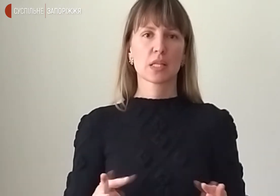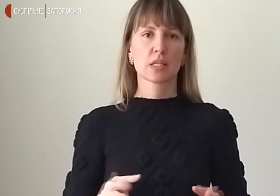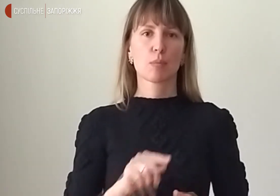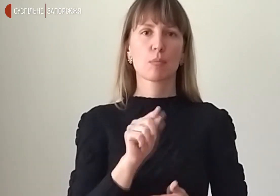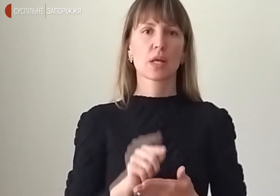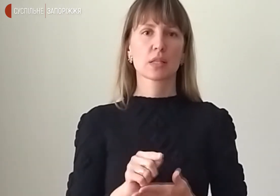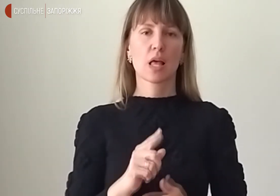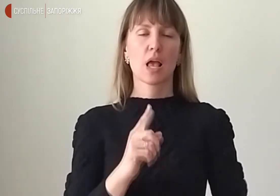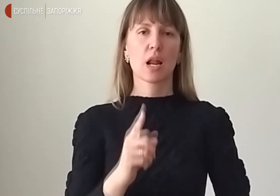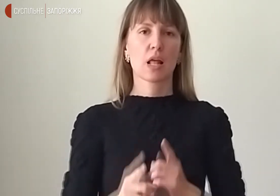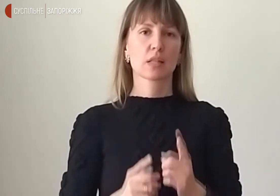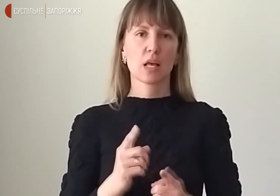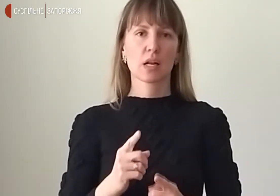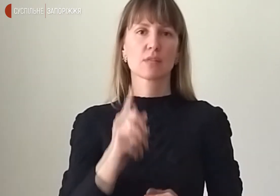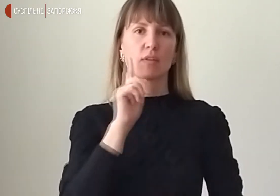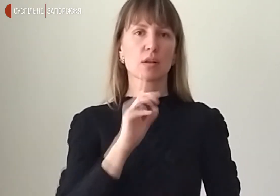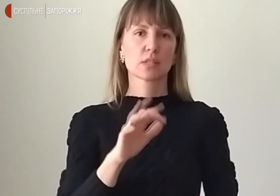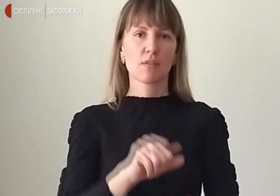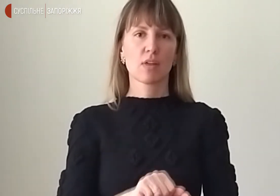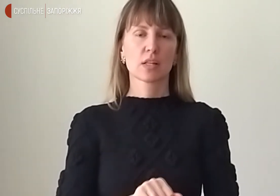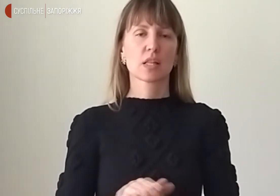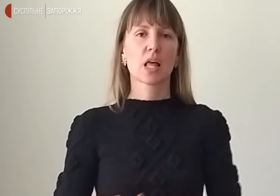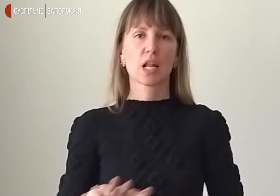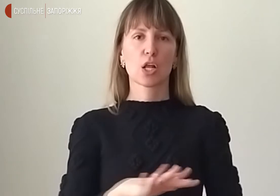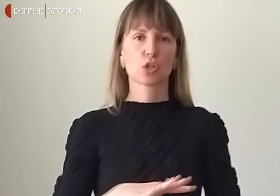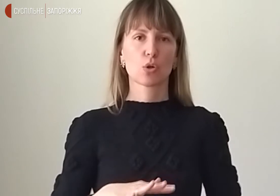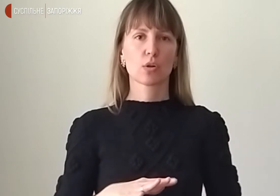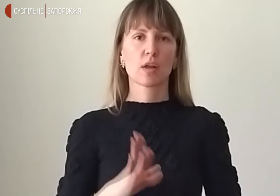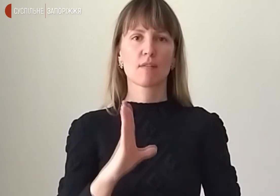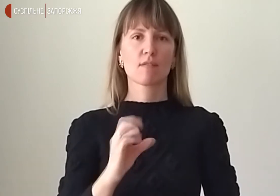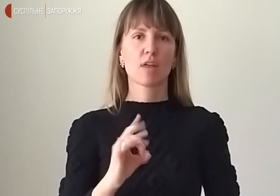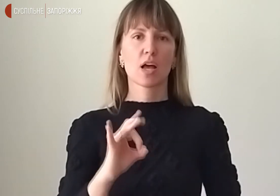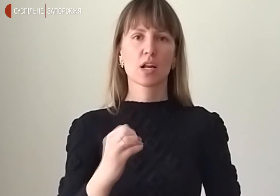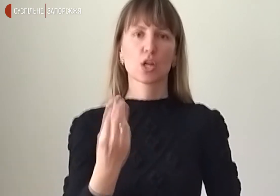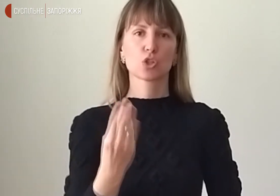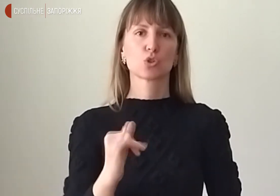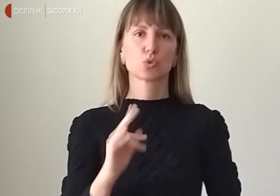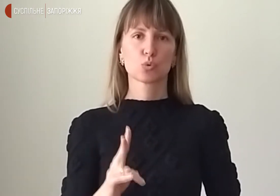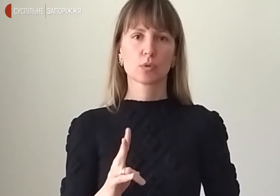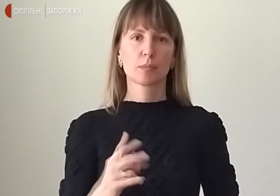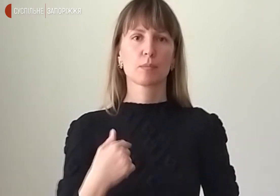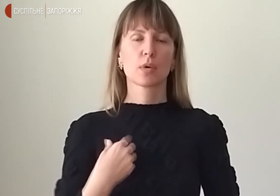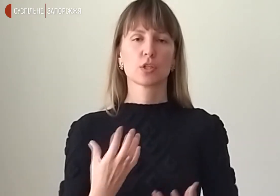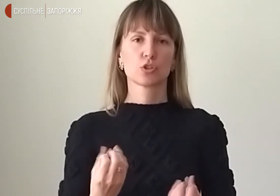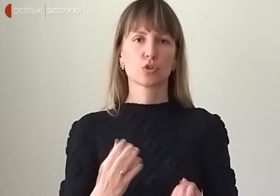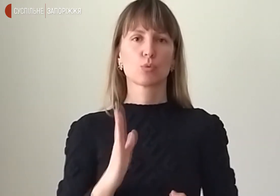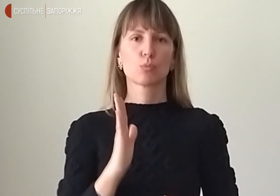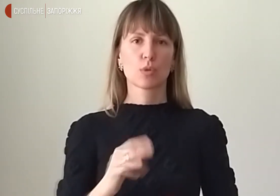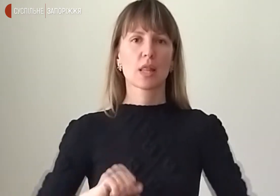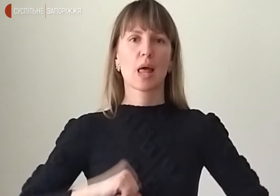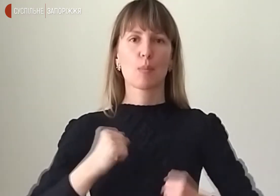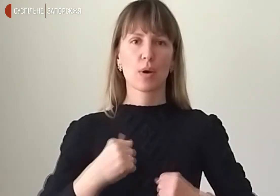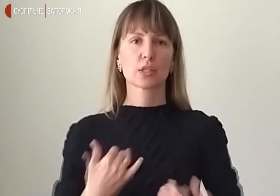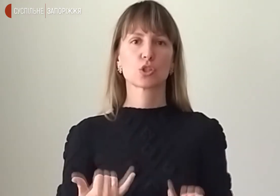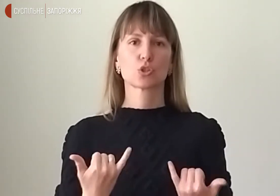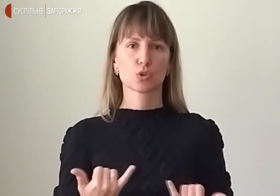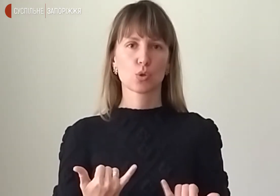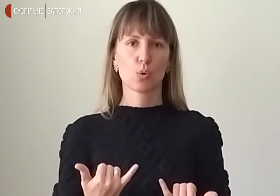реінтеграції тимчасово окупованих територій Ірина Верещук. Ми в Котре будемо намагатись сьогодні нарешті